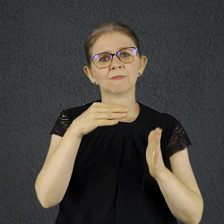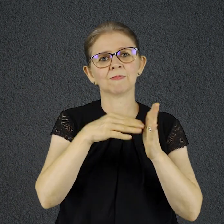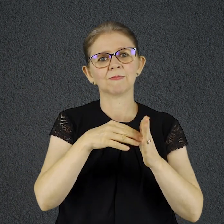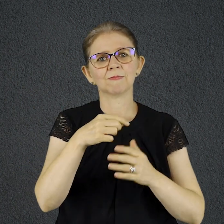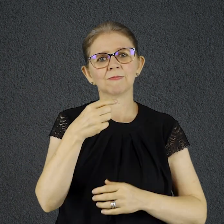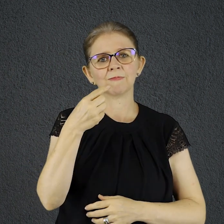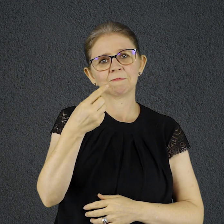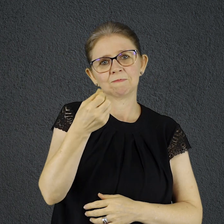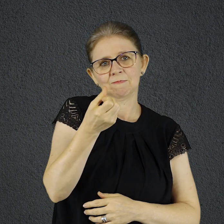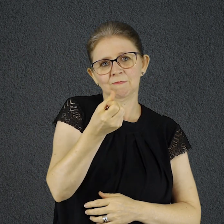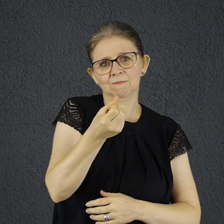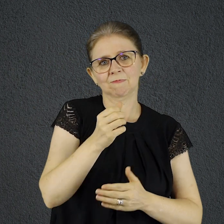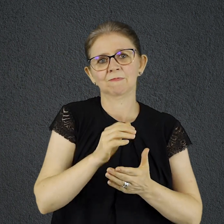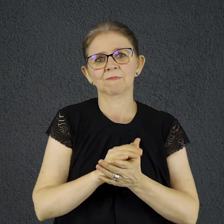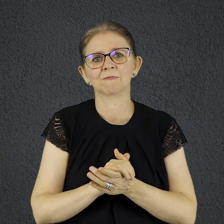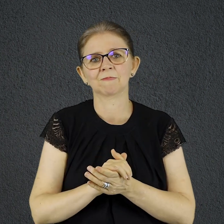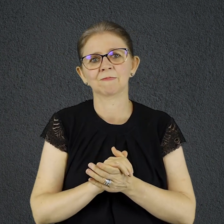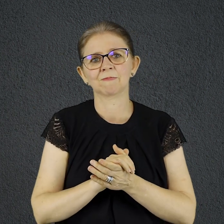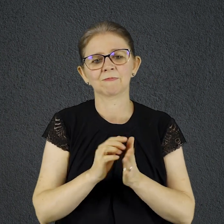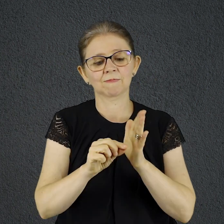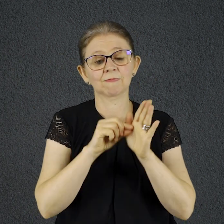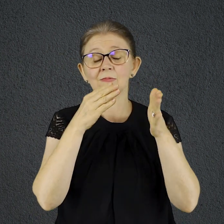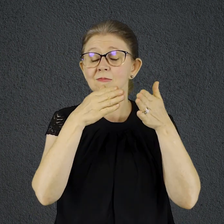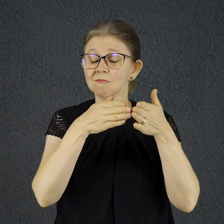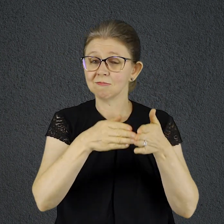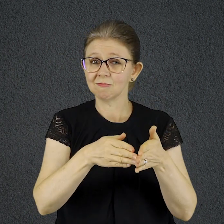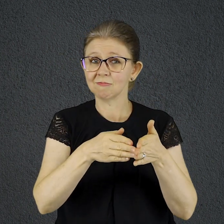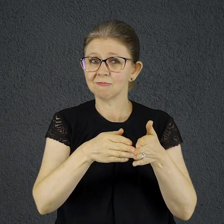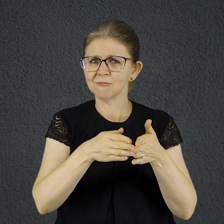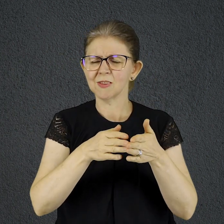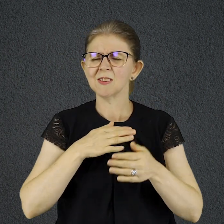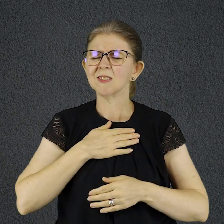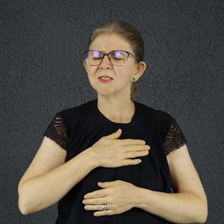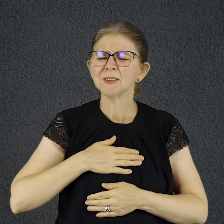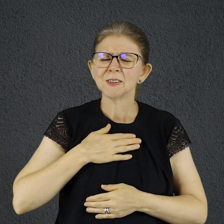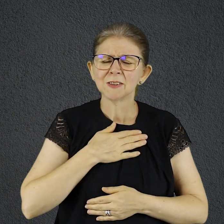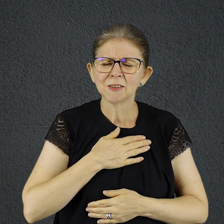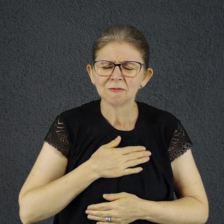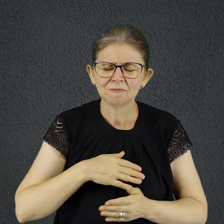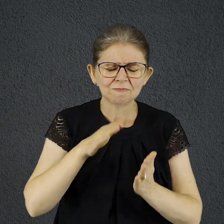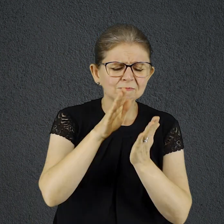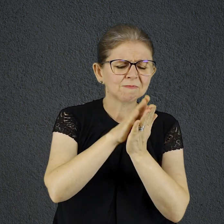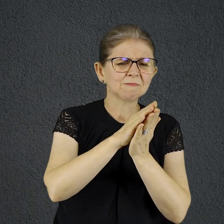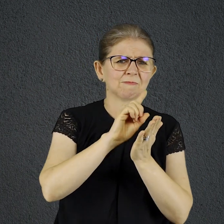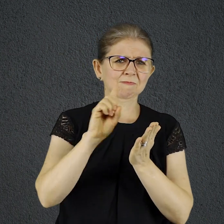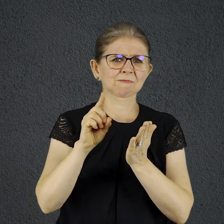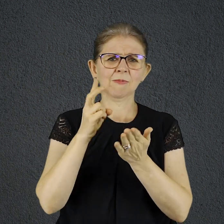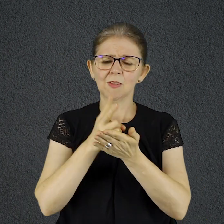VERSÍCULO EM DESTAQUE TENHO PRAZER NOS TEUS DECRETOS NÃO ME ESQUEÇO DA TUA PALAVRA SALMO